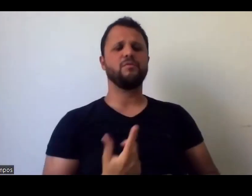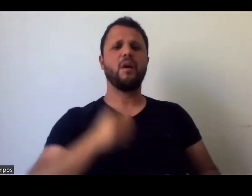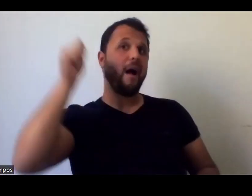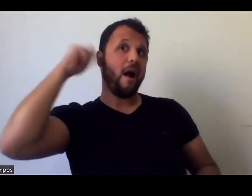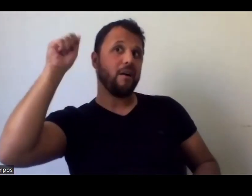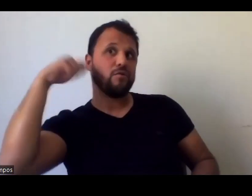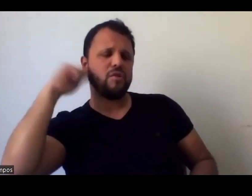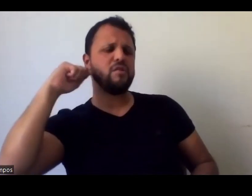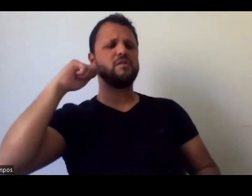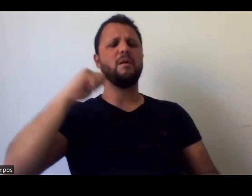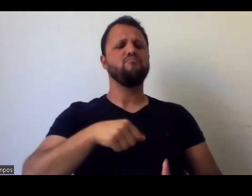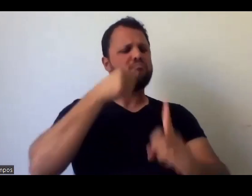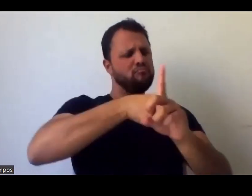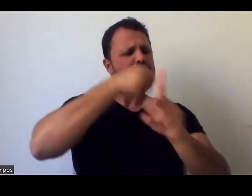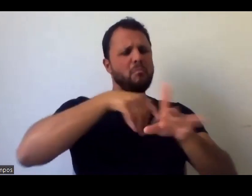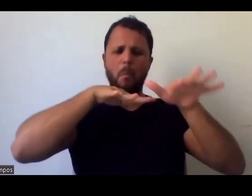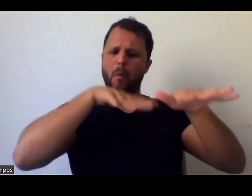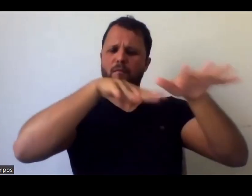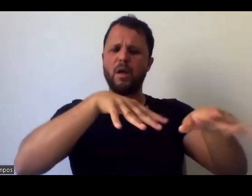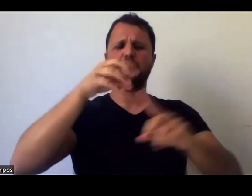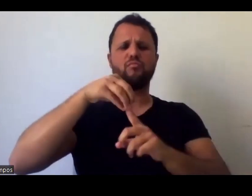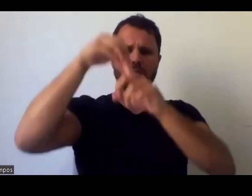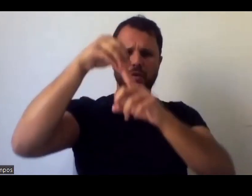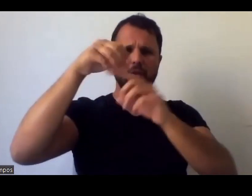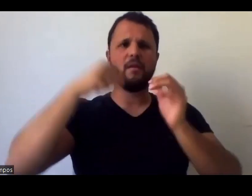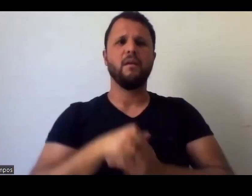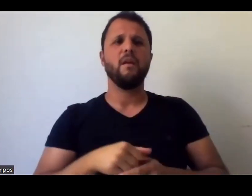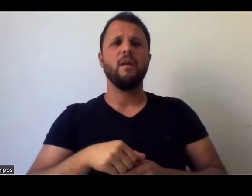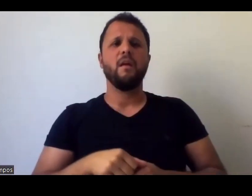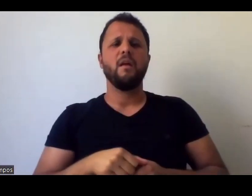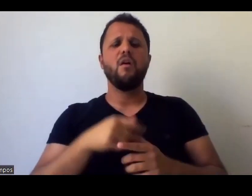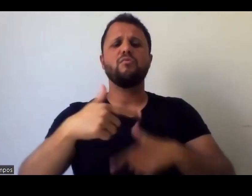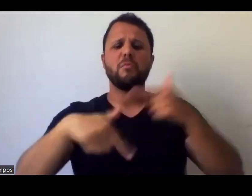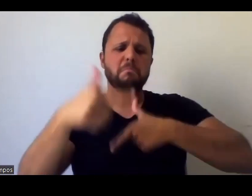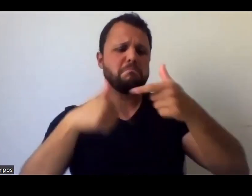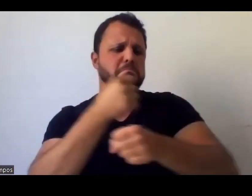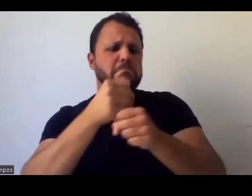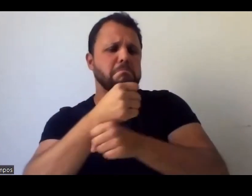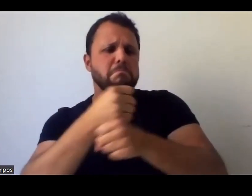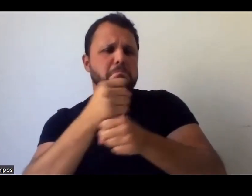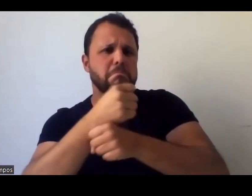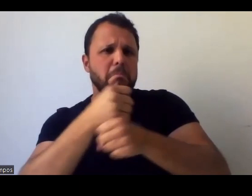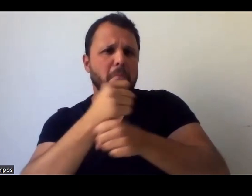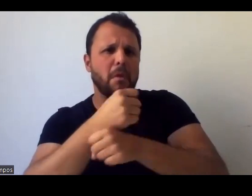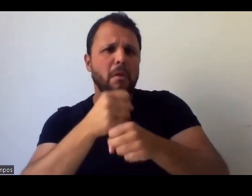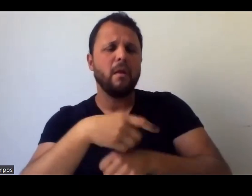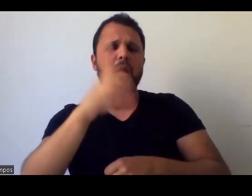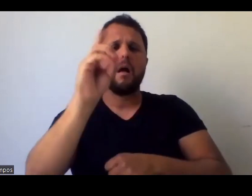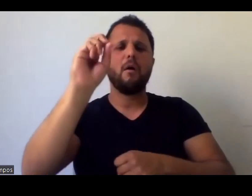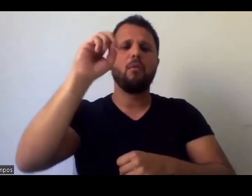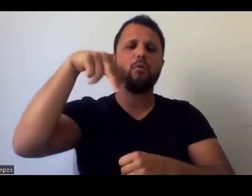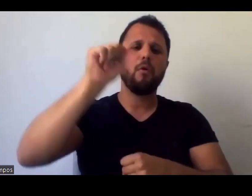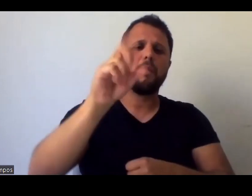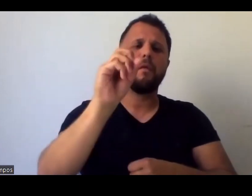muitos anos, né, como consultora do Itaú Cultural, contei pra vocês, né, e quando a dona Dorina no Will seria o centenário